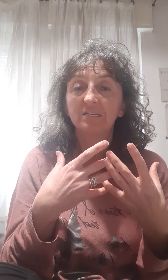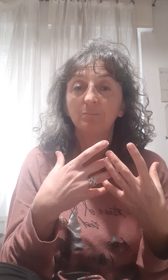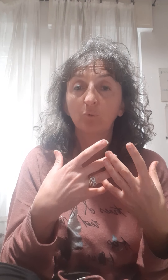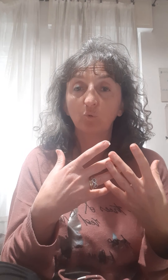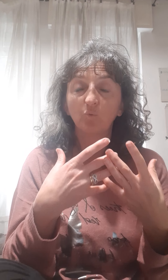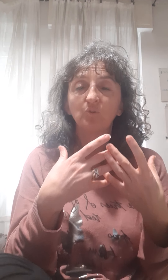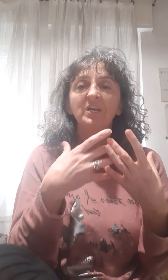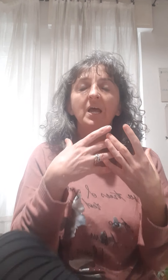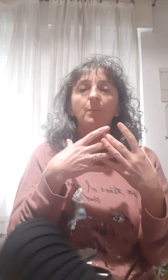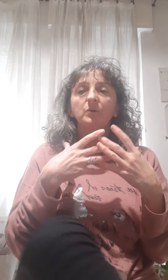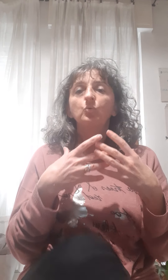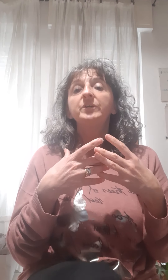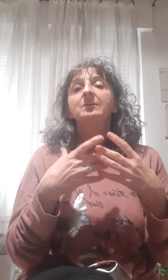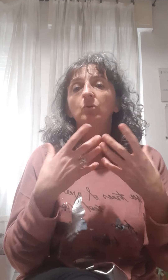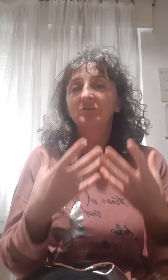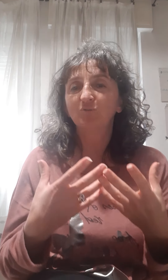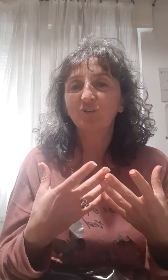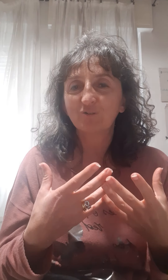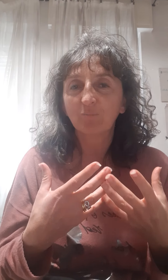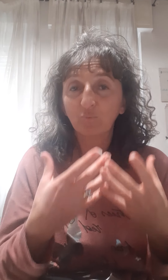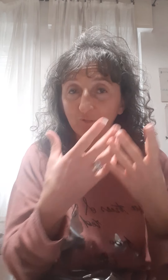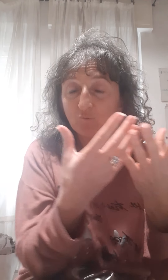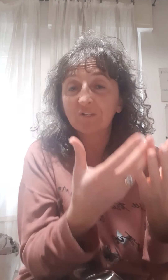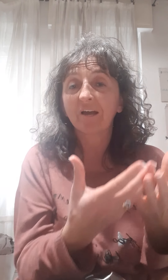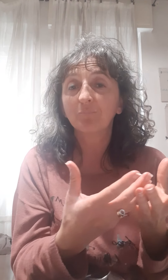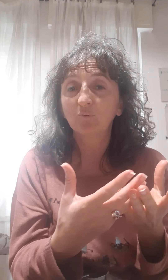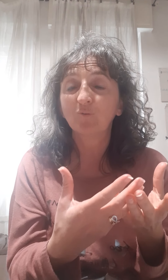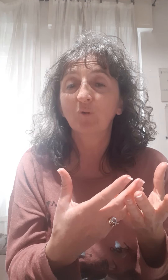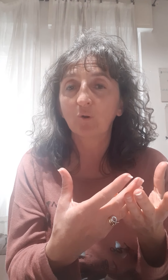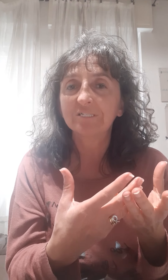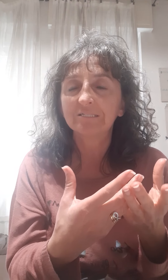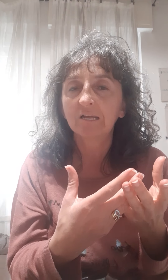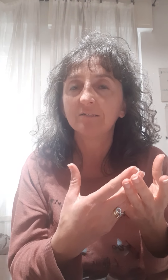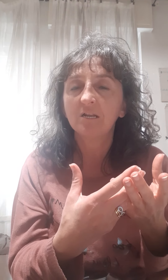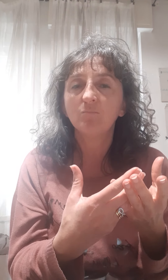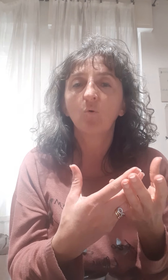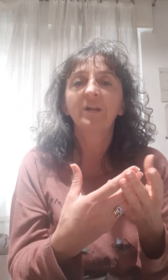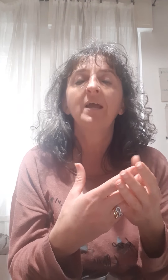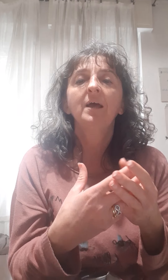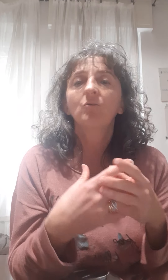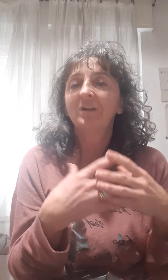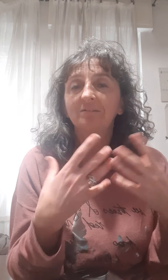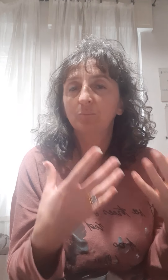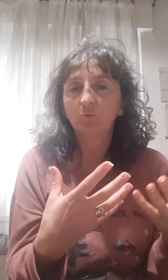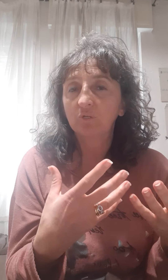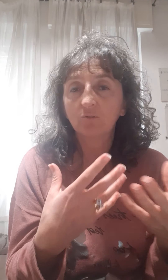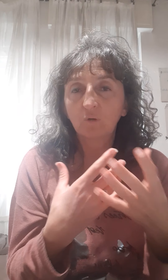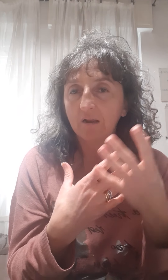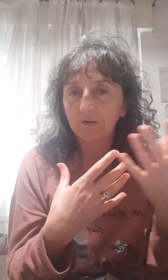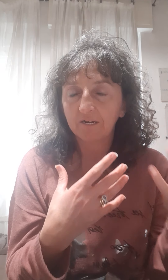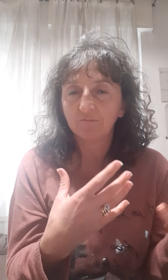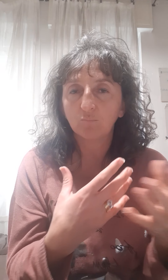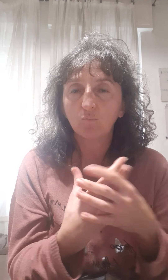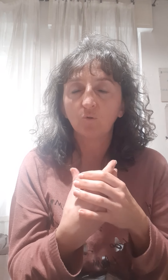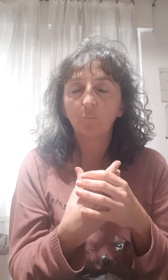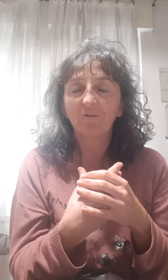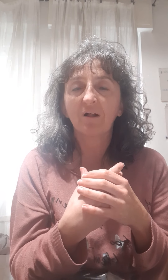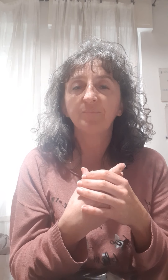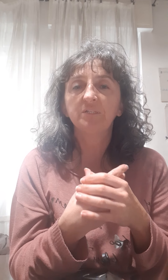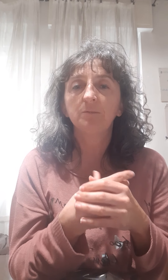prodotti per cui quello che suggerisco appunto è di usare piuttosto l'oli essenziali di limone con altri prodotti naturali, magari avremo modo più avanti di